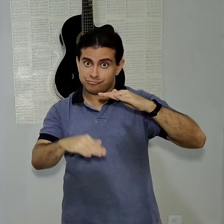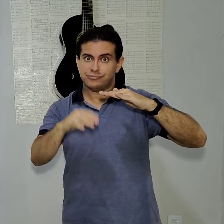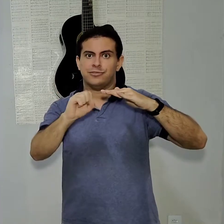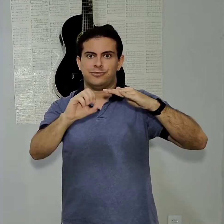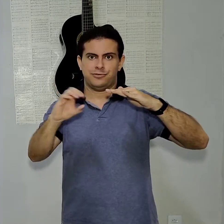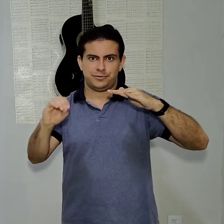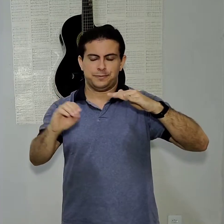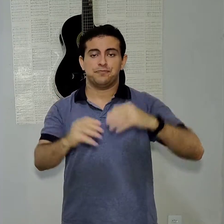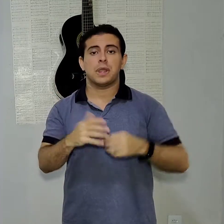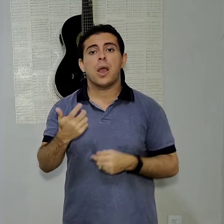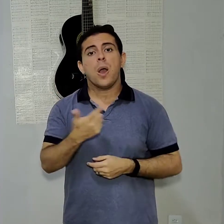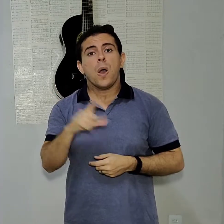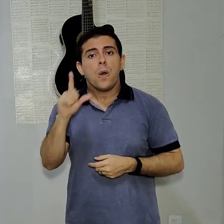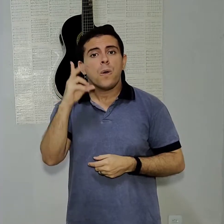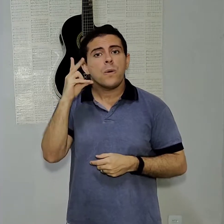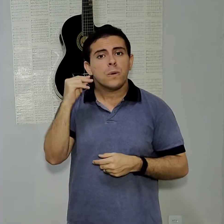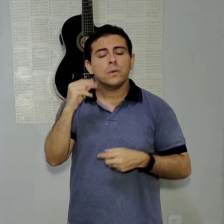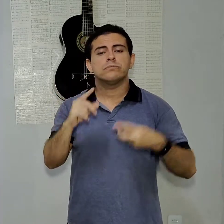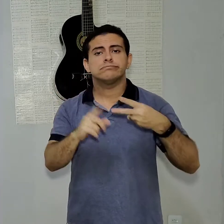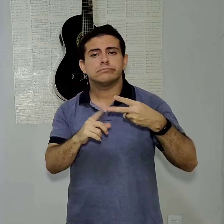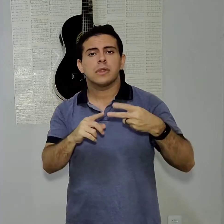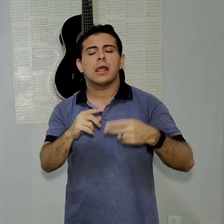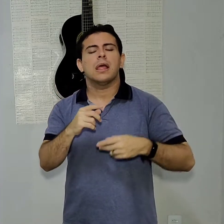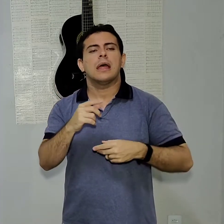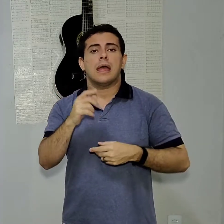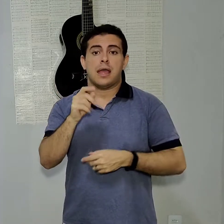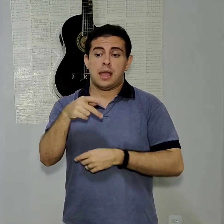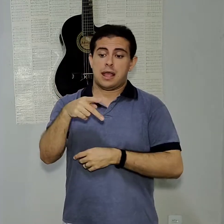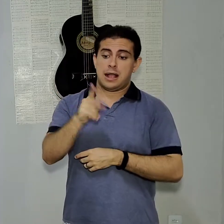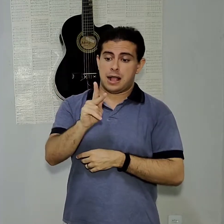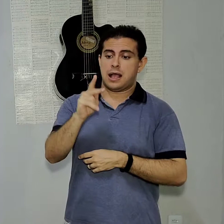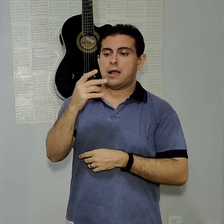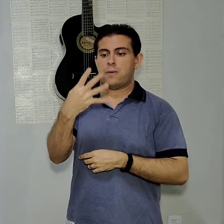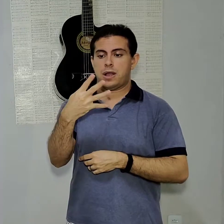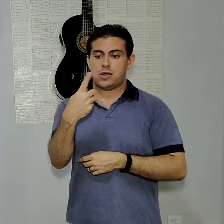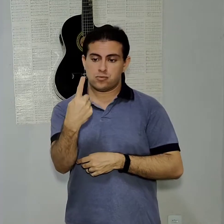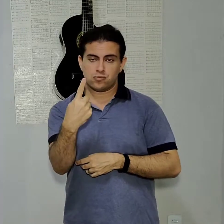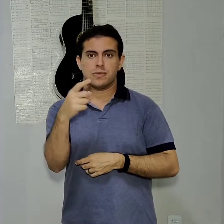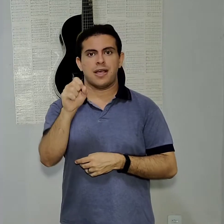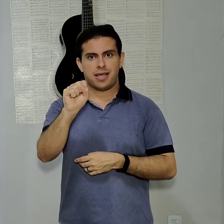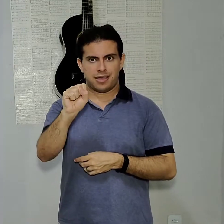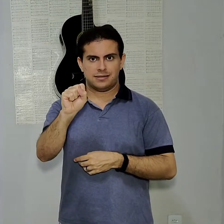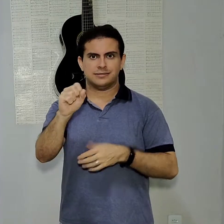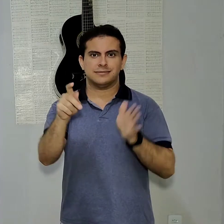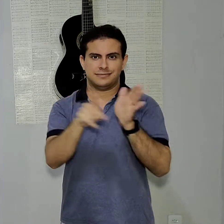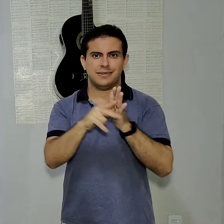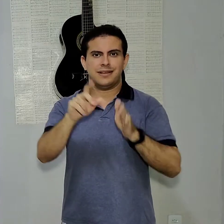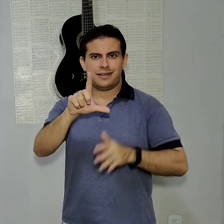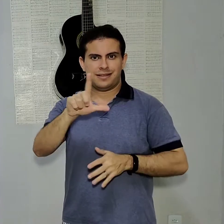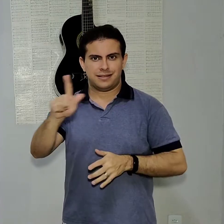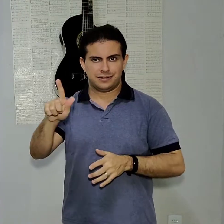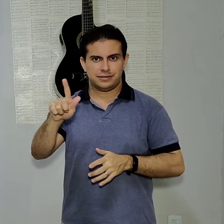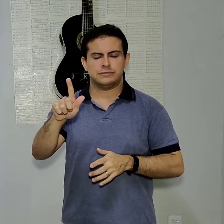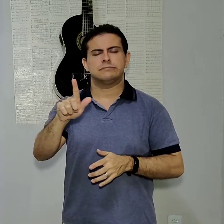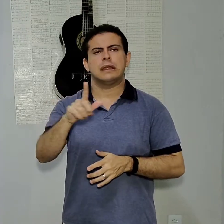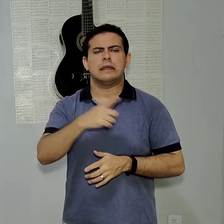que é nessa faixa, é o K41S, né? Da LG. Ele estava um preço maior, cerca de R